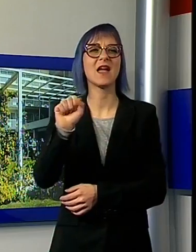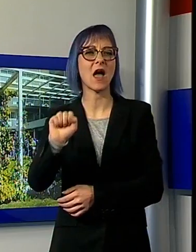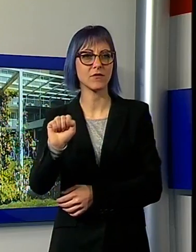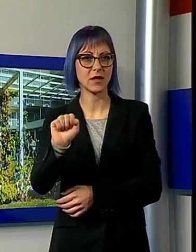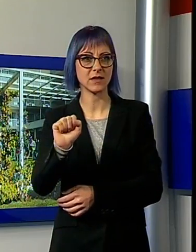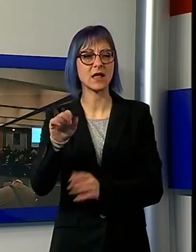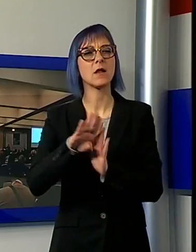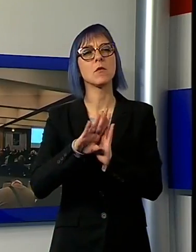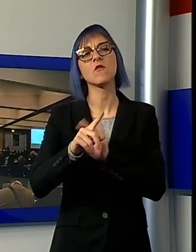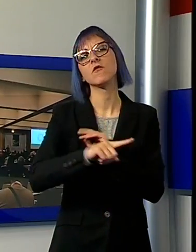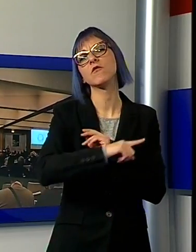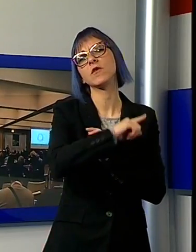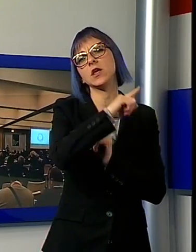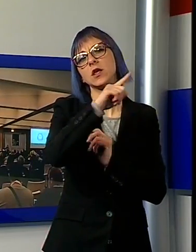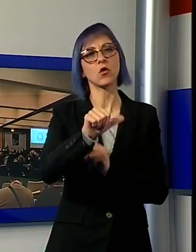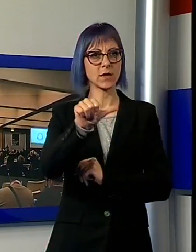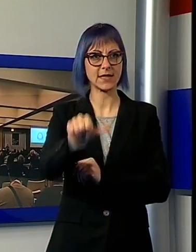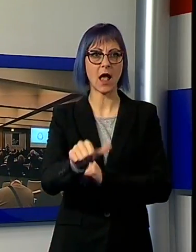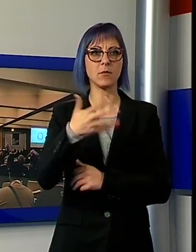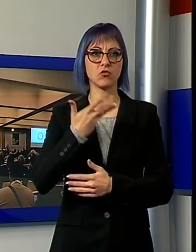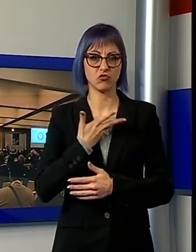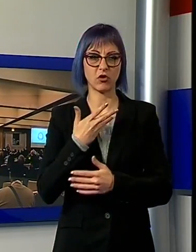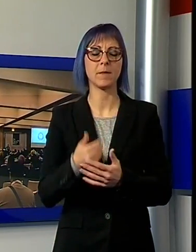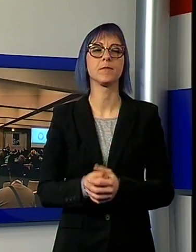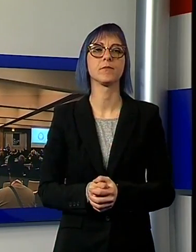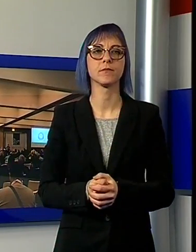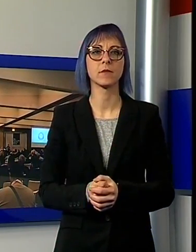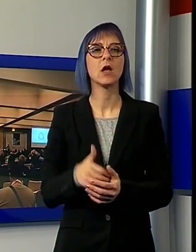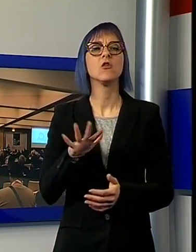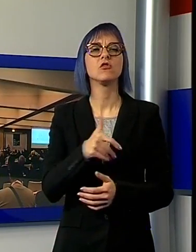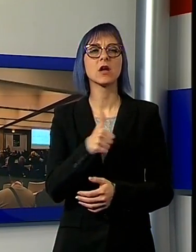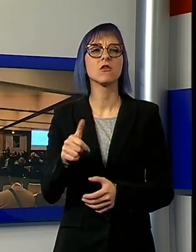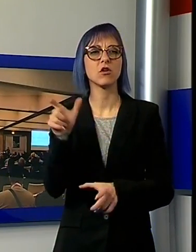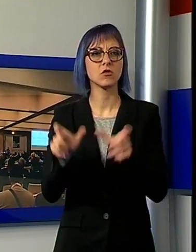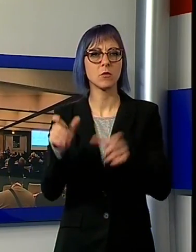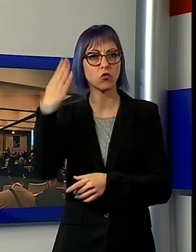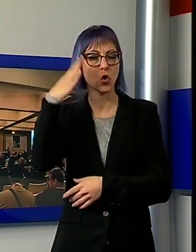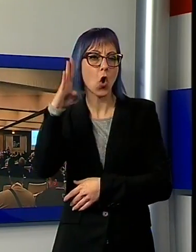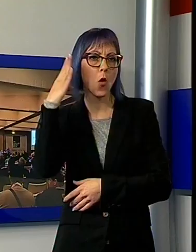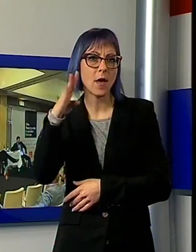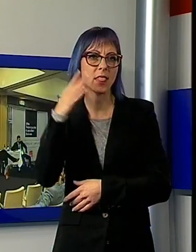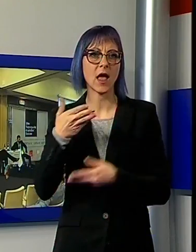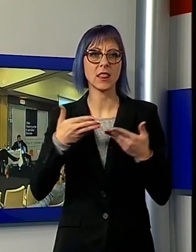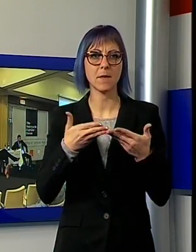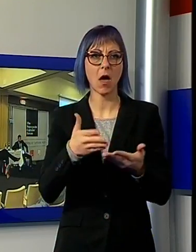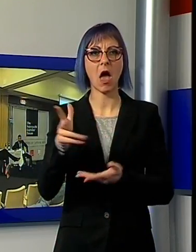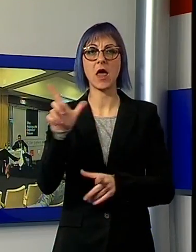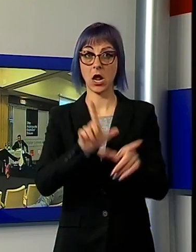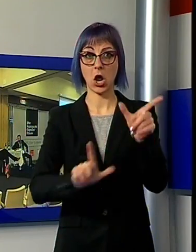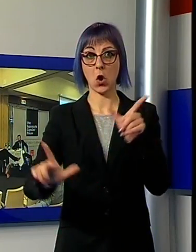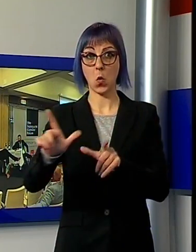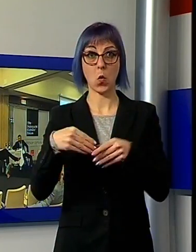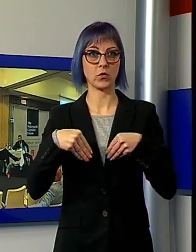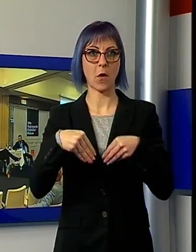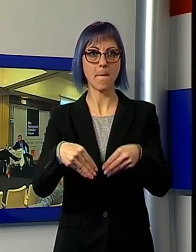centinaio i comandanti di imbarcazioni di lusso arrivati per incontrare le imprese leader nella messa nuovo, sparse nel distretto toscano e